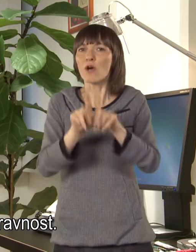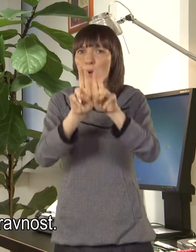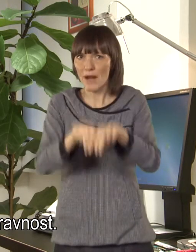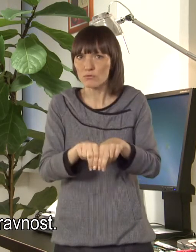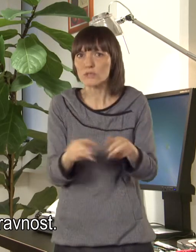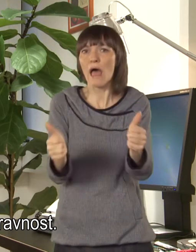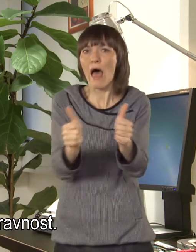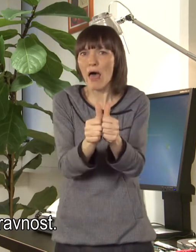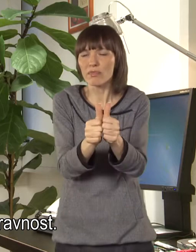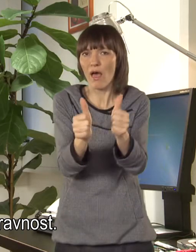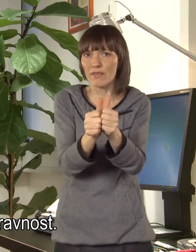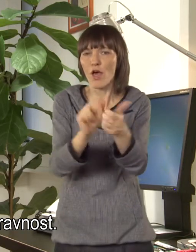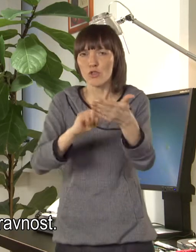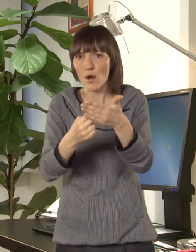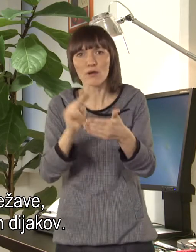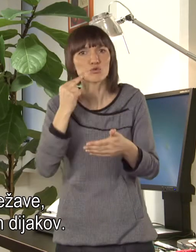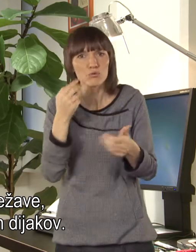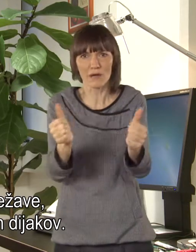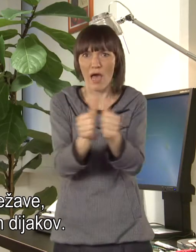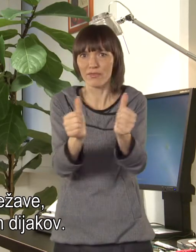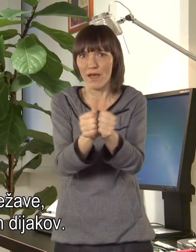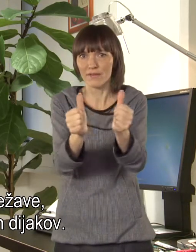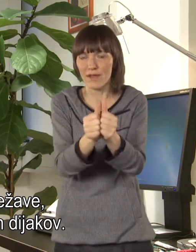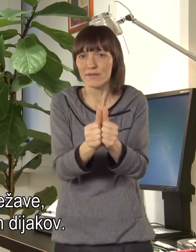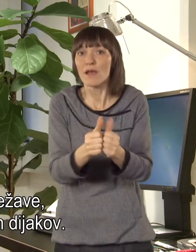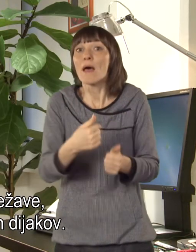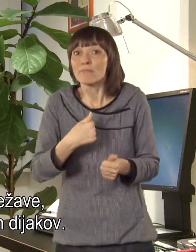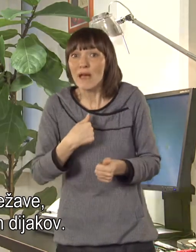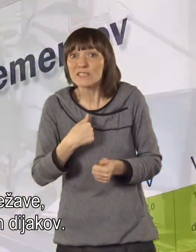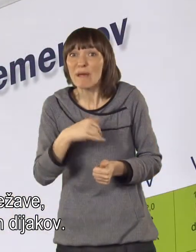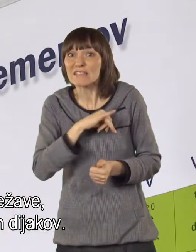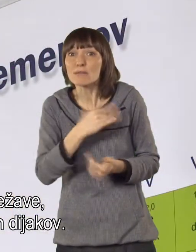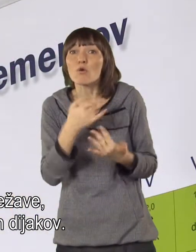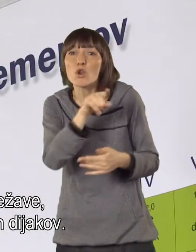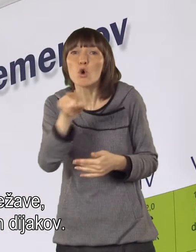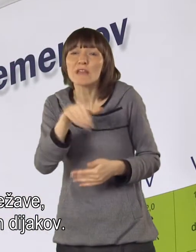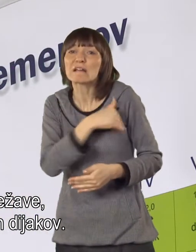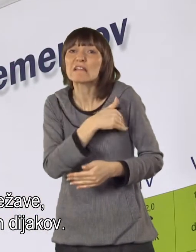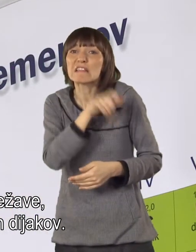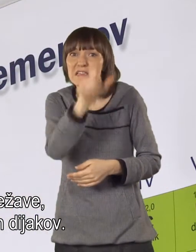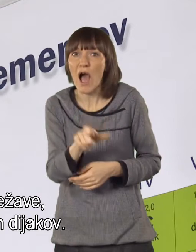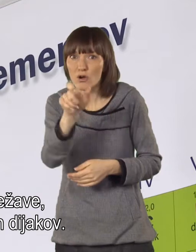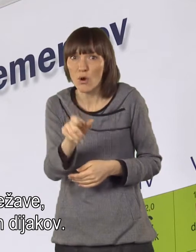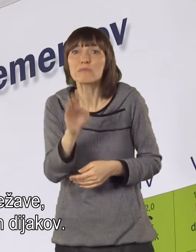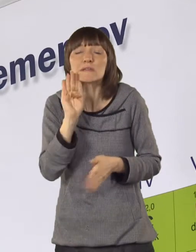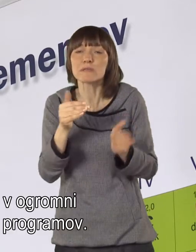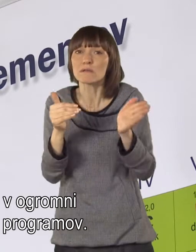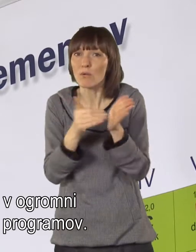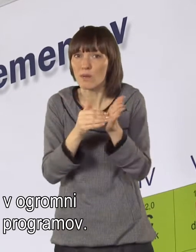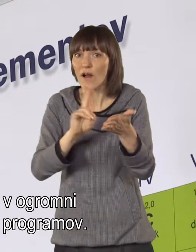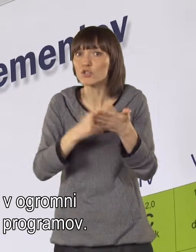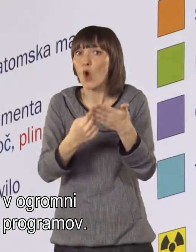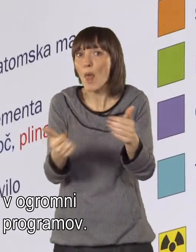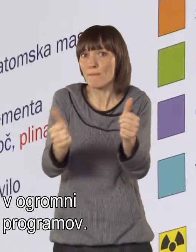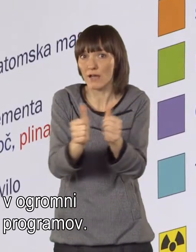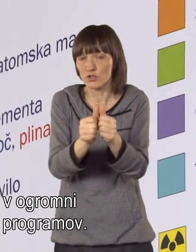enakopravnost, ampak znova imamo težave, koliko pravzaprav je sploh teh dijakov. Skrb,